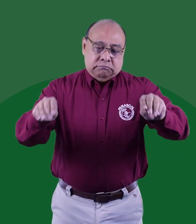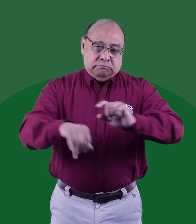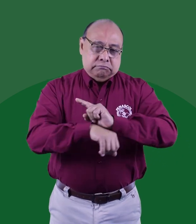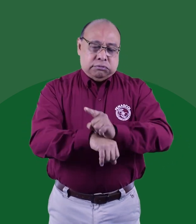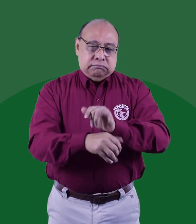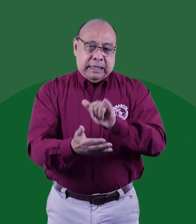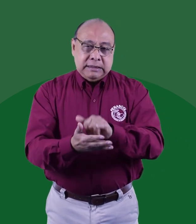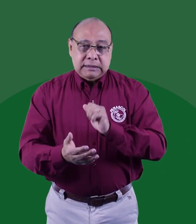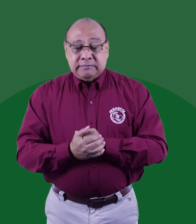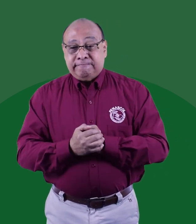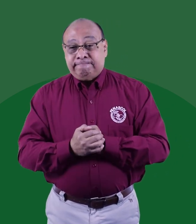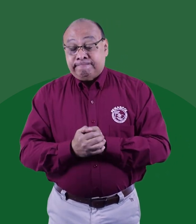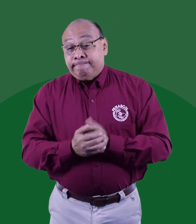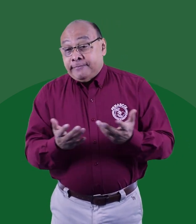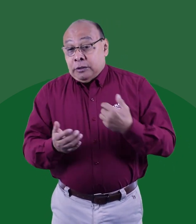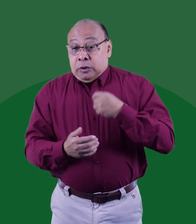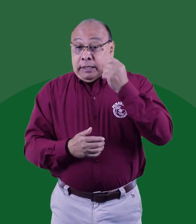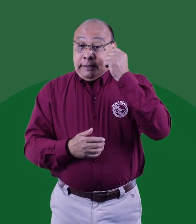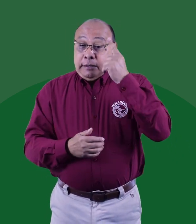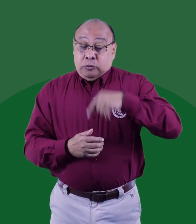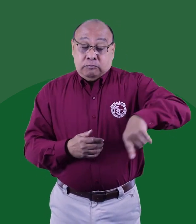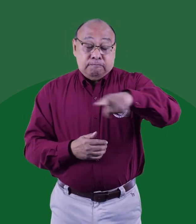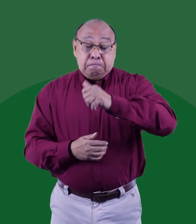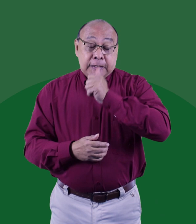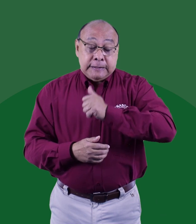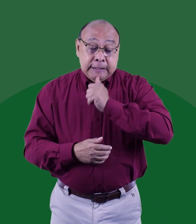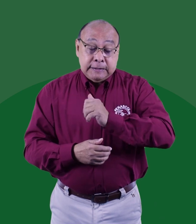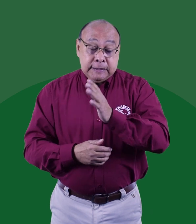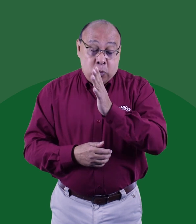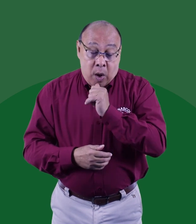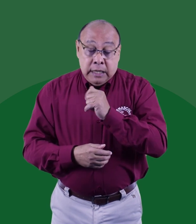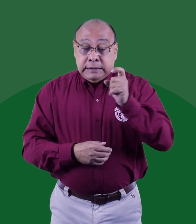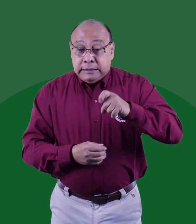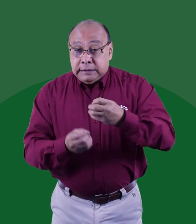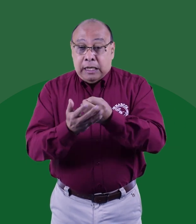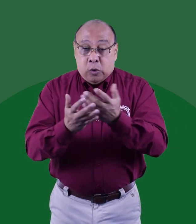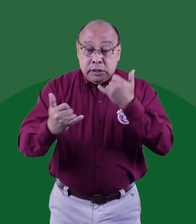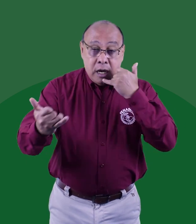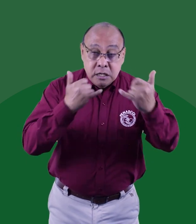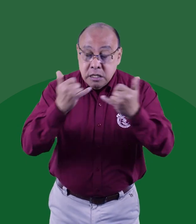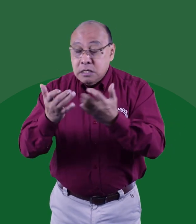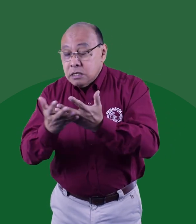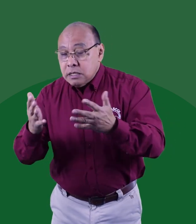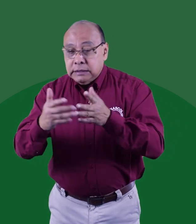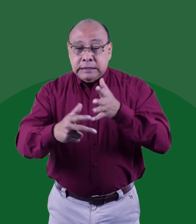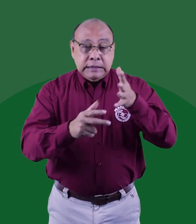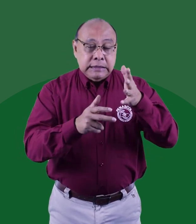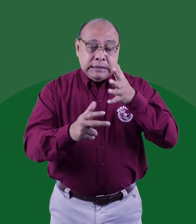se nos avisa algo, les informaremos de inmediato. Yo entiendo que la paciencia se ha agotado y existen muchas necesidades de hacer llamadas, usar